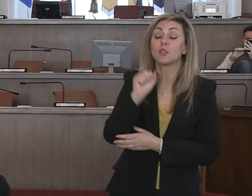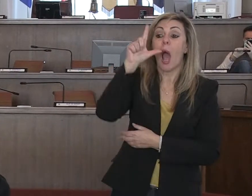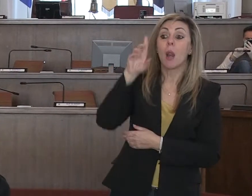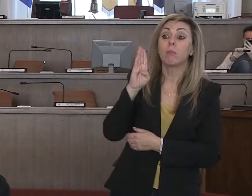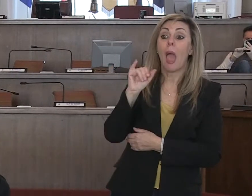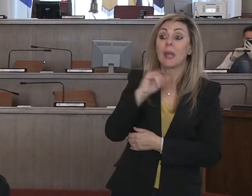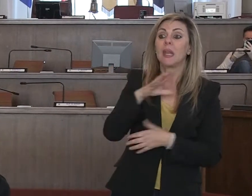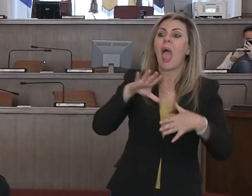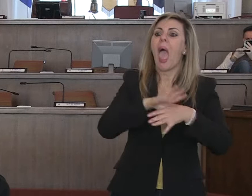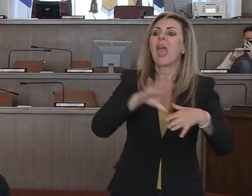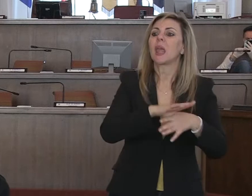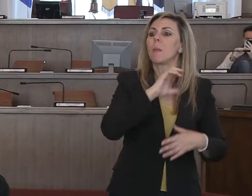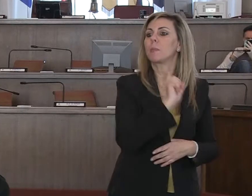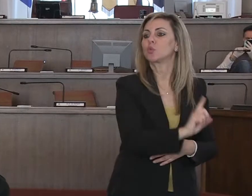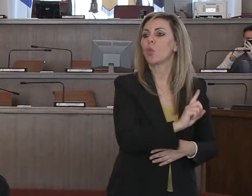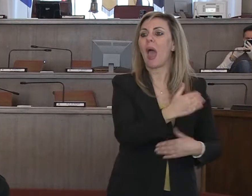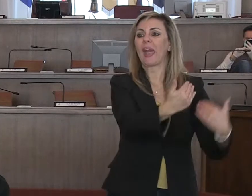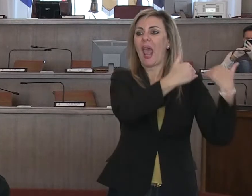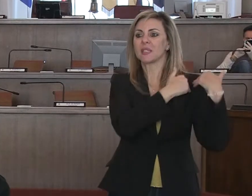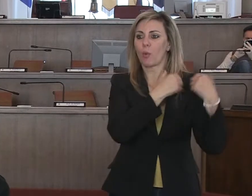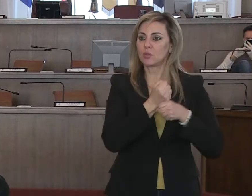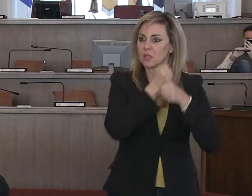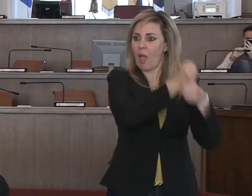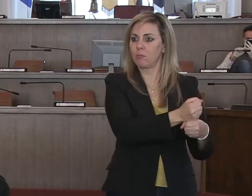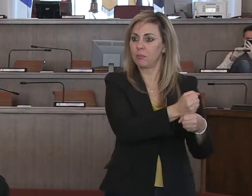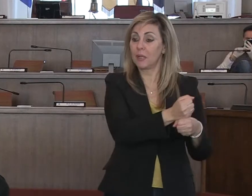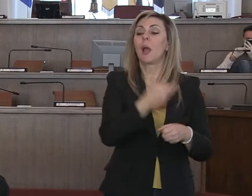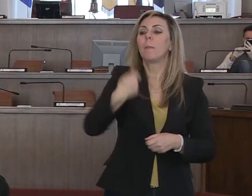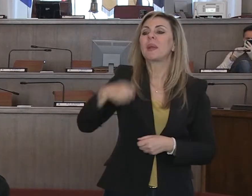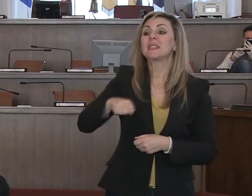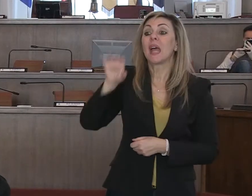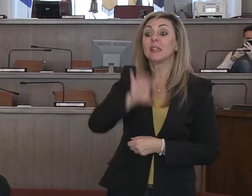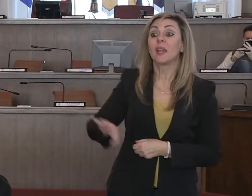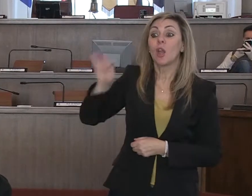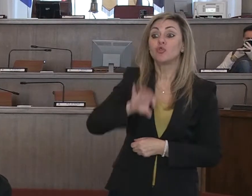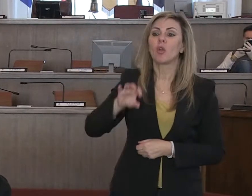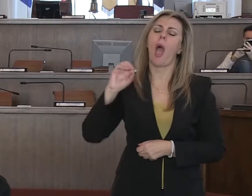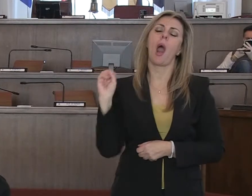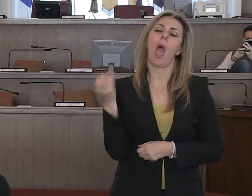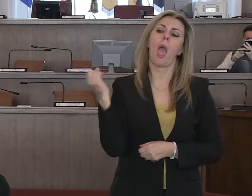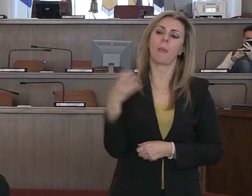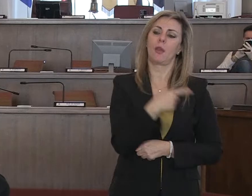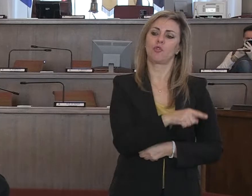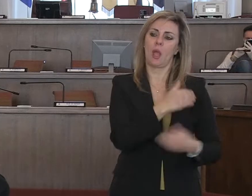che è il nostro responsabile, il nostro Presidente a livello regionale dell'emergenza.